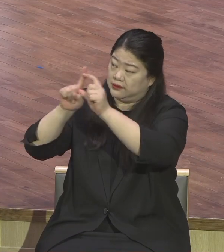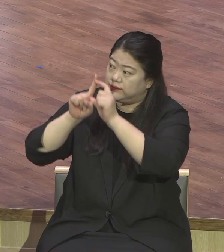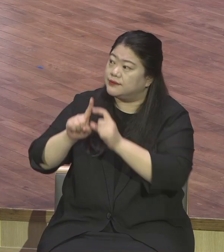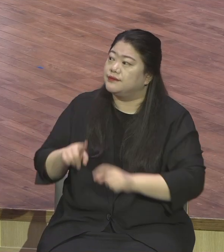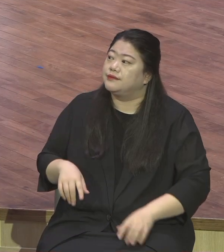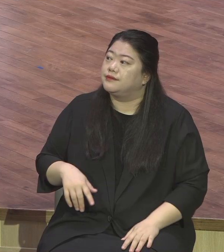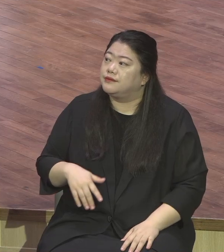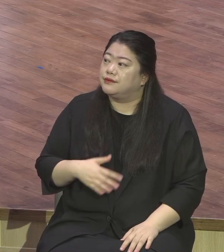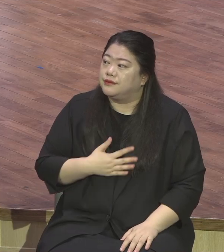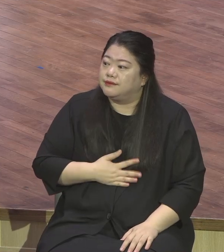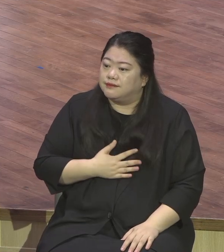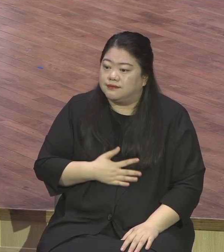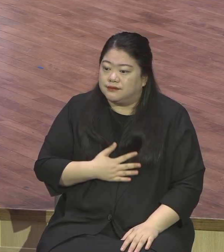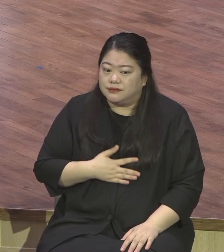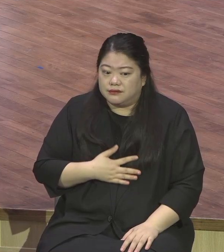철저하게 깨졌어요.